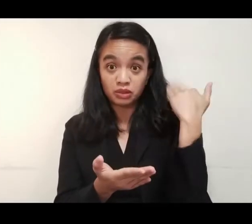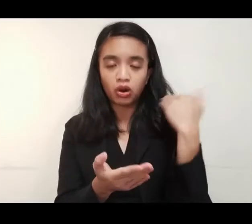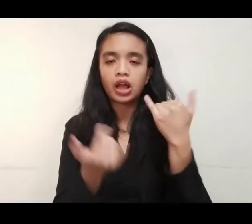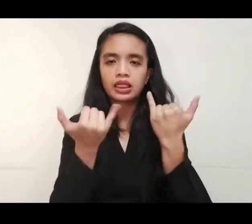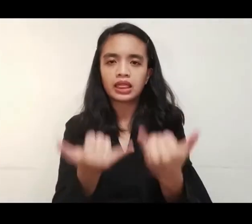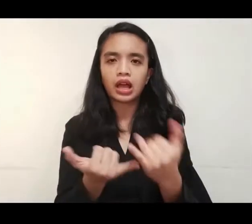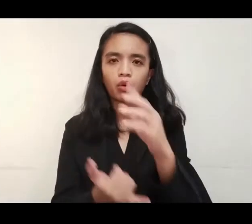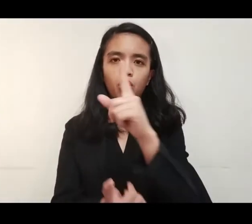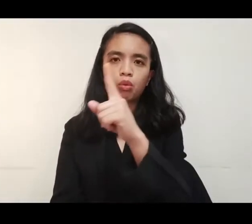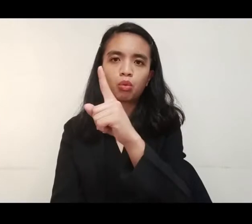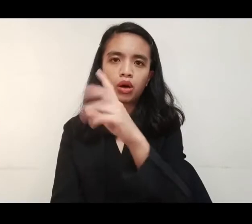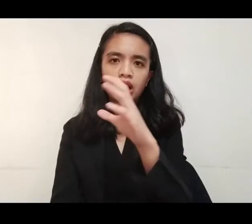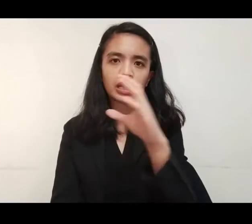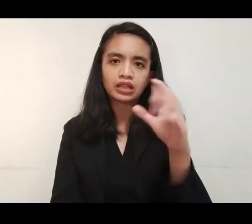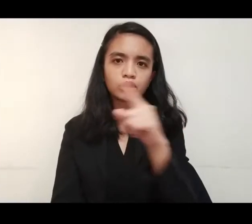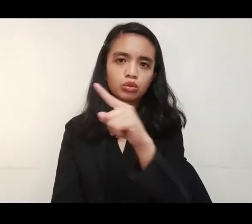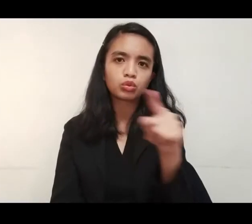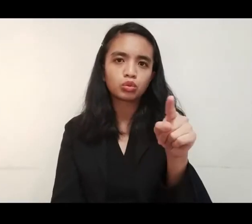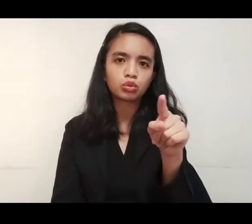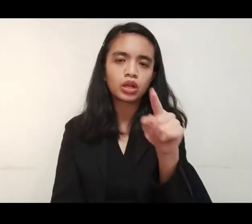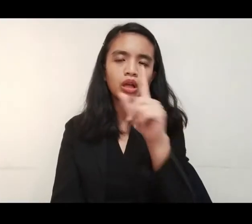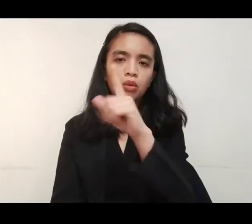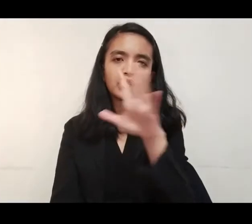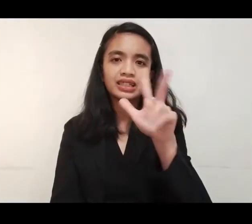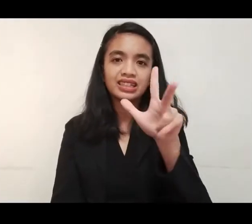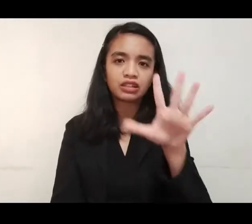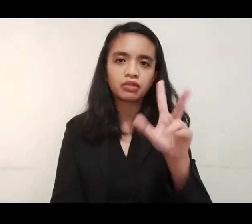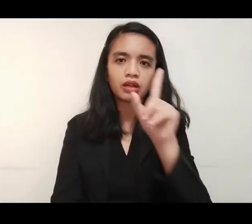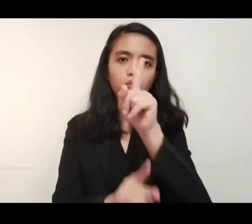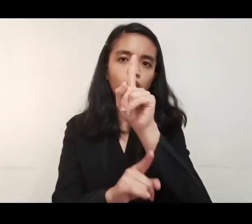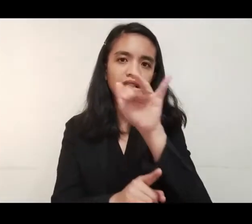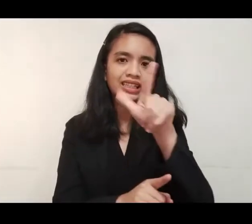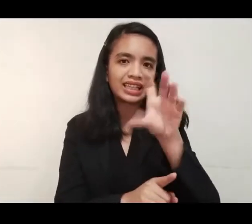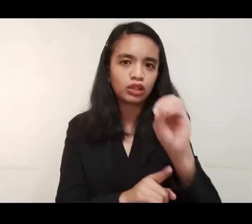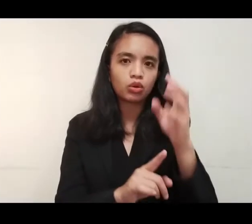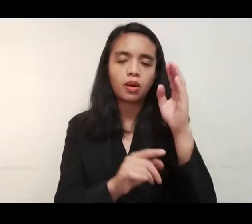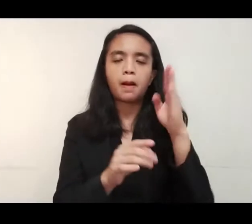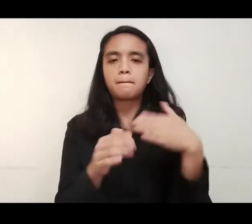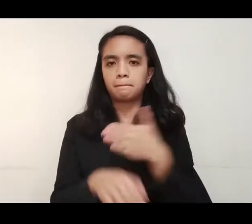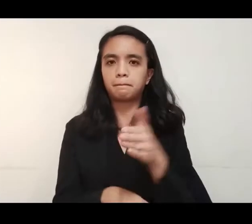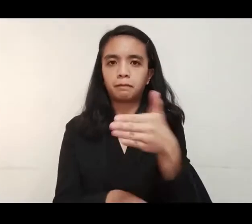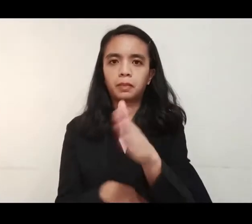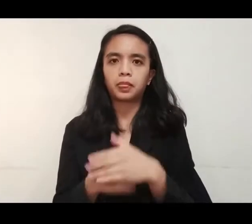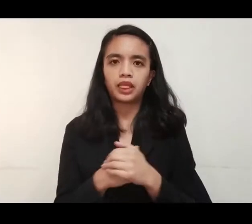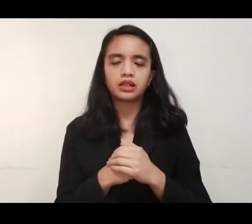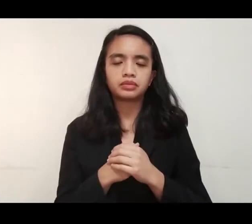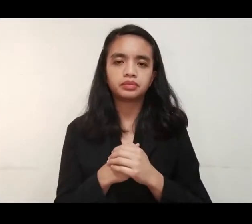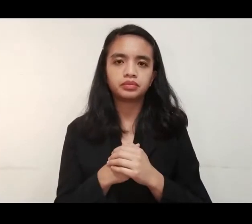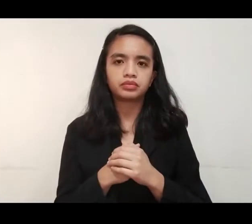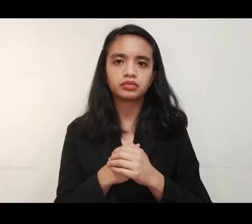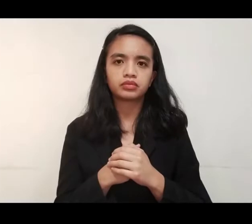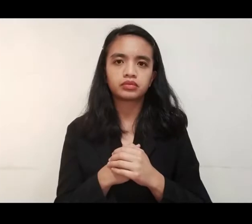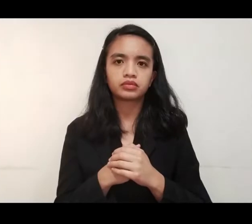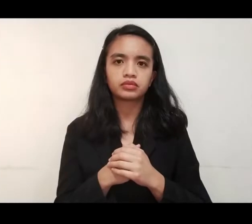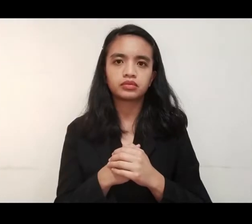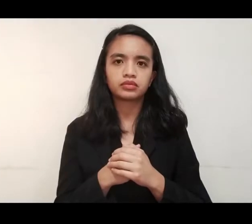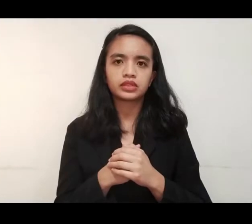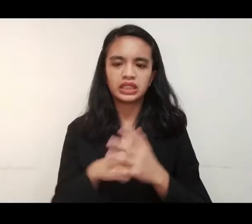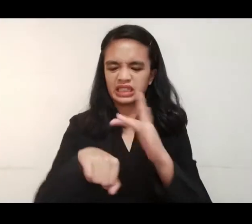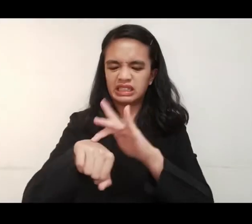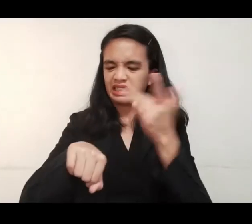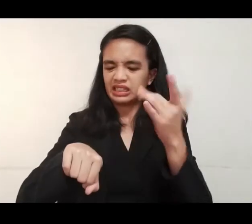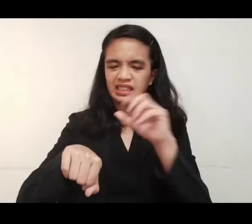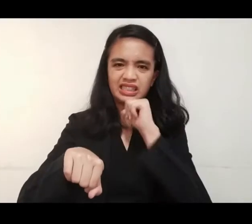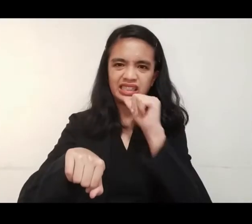nasa 130 to 135 pesos na ulit ang kada kilo ng bangus. Pagkataw, hindi na masyado makintab yung